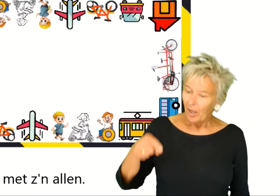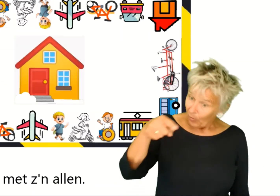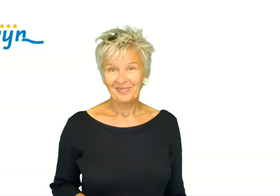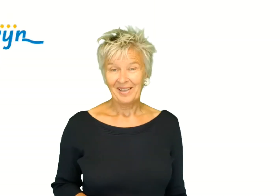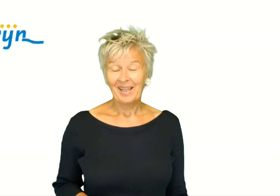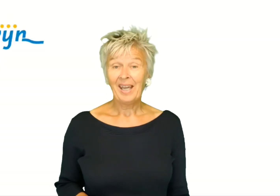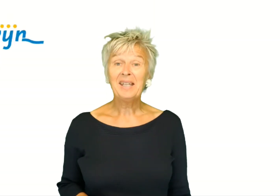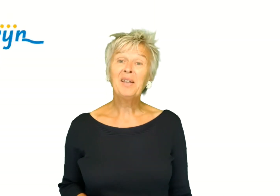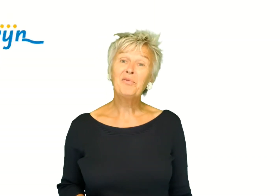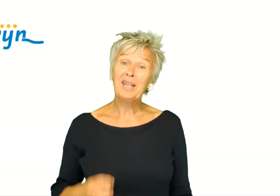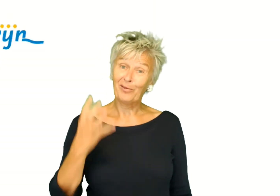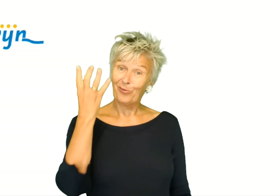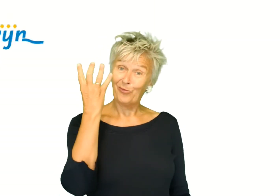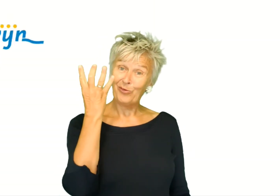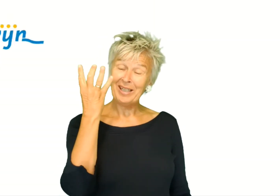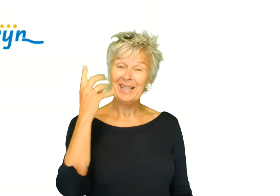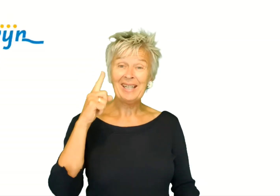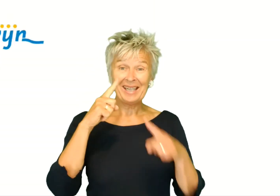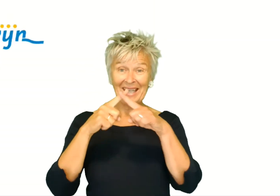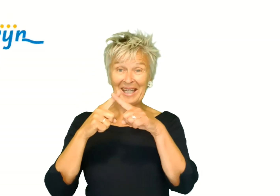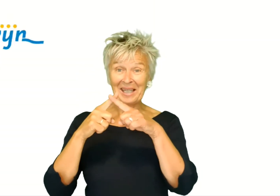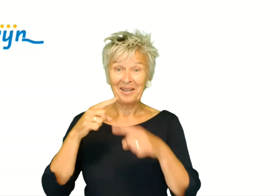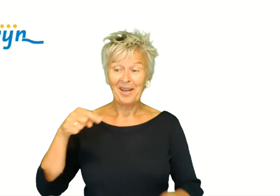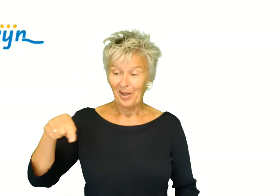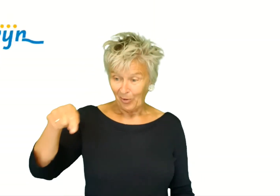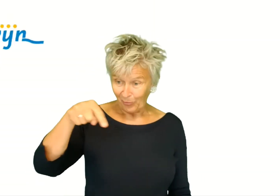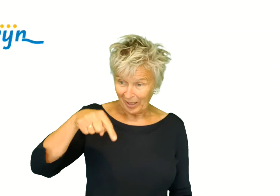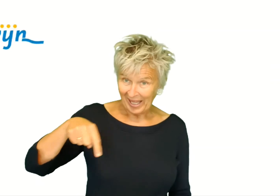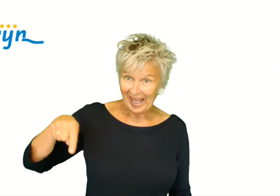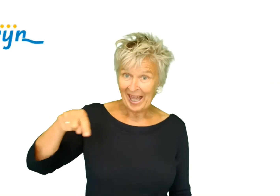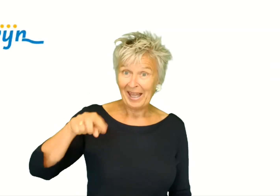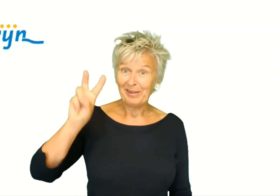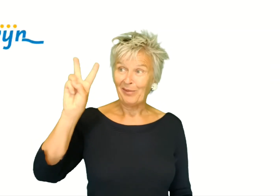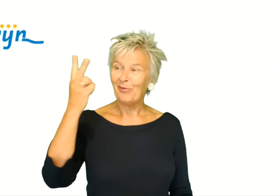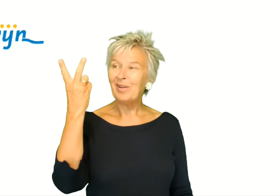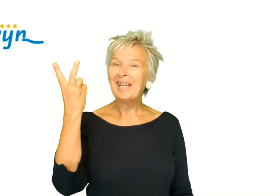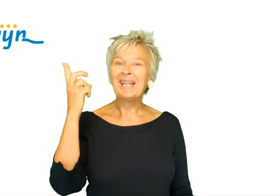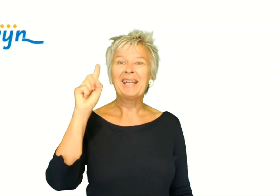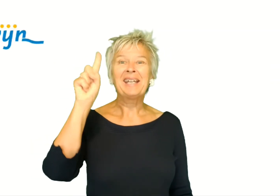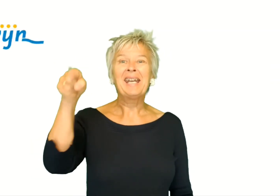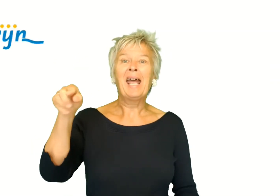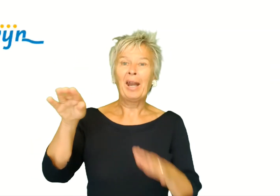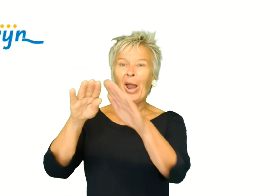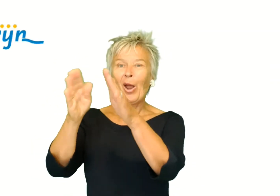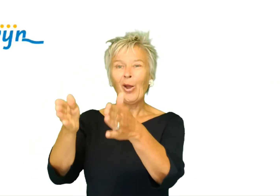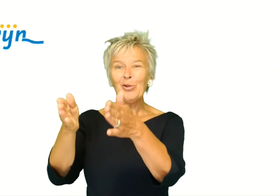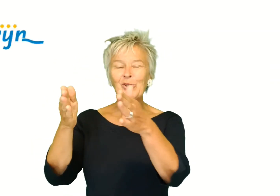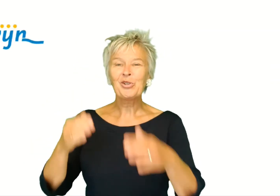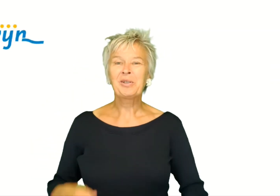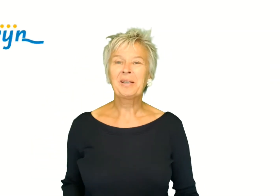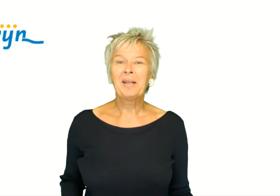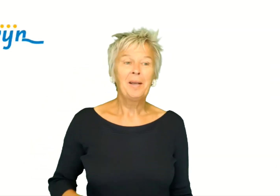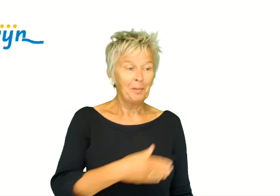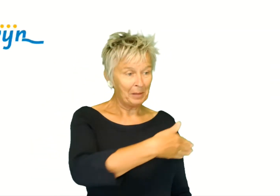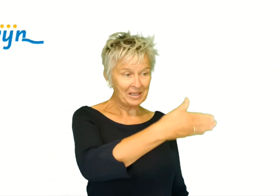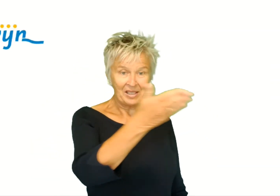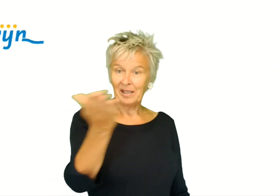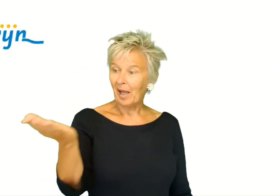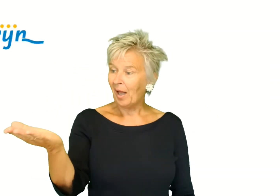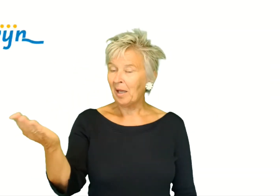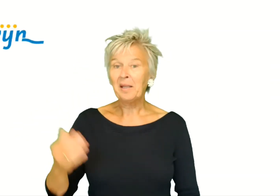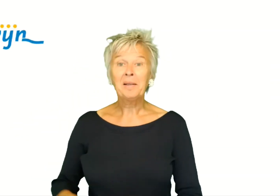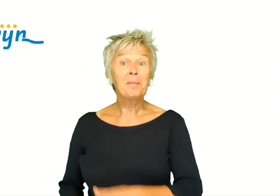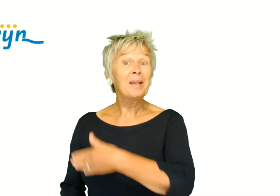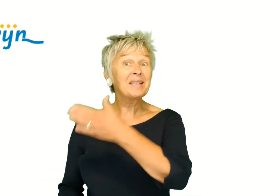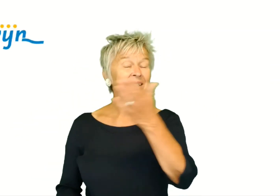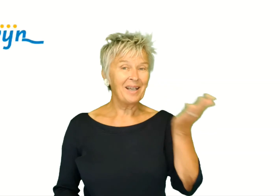Doei. En dan weer vier keer. We gaan weer naar huis. Met